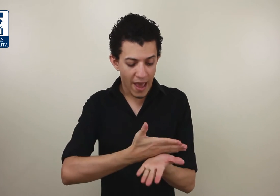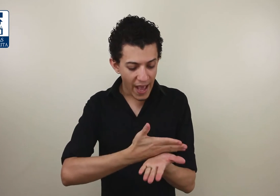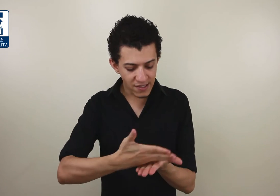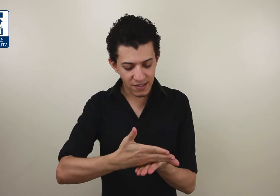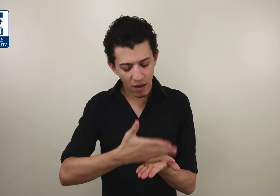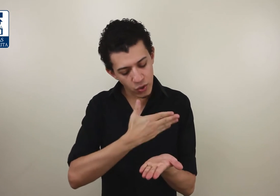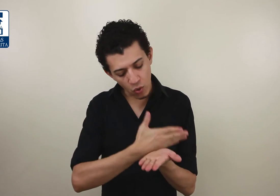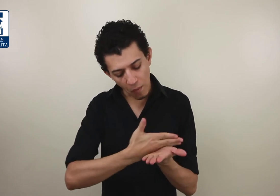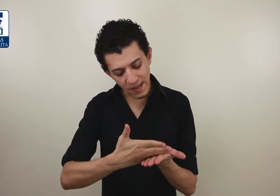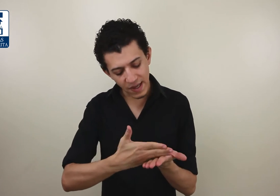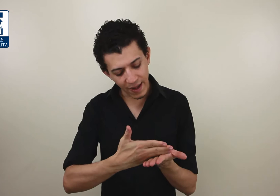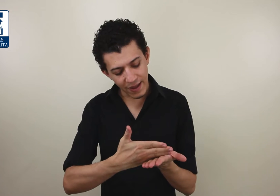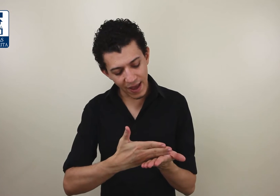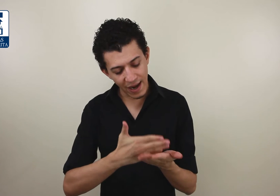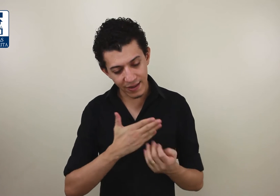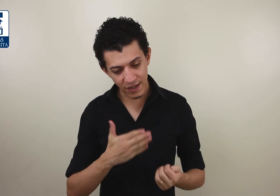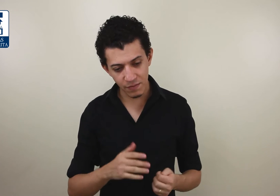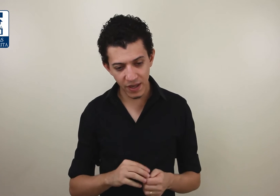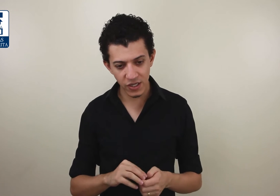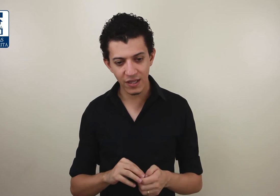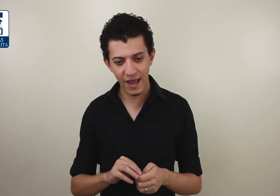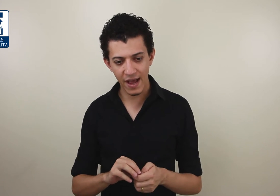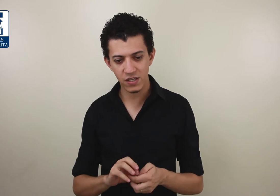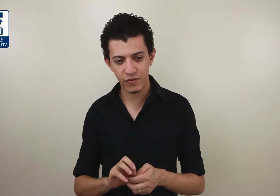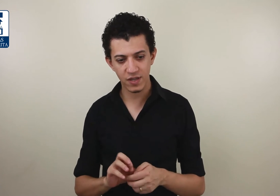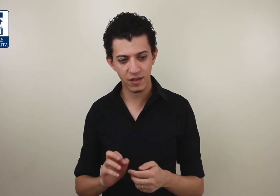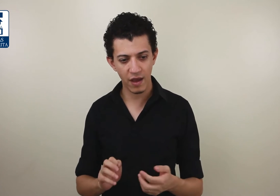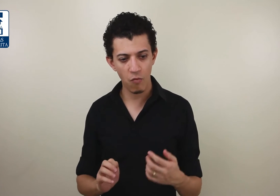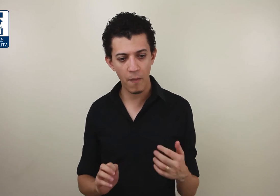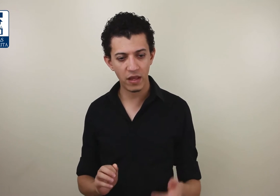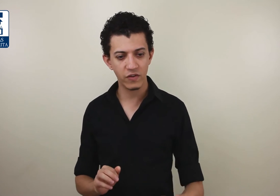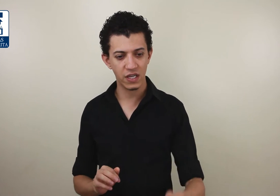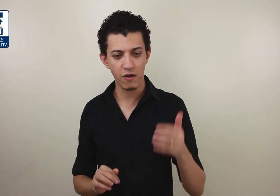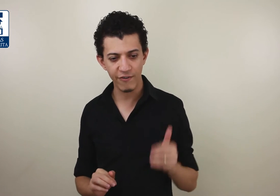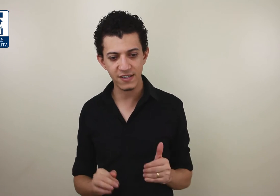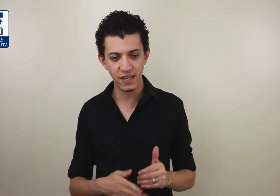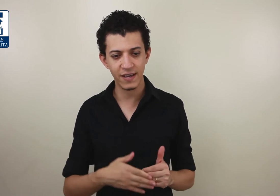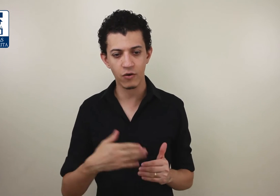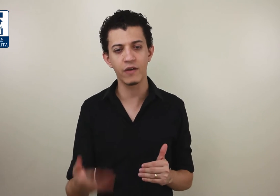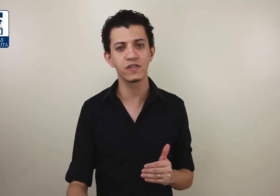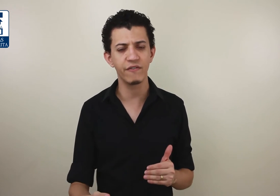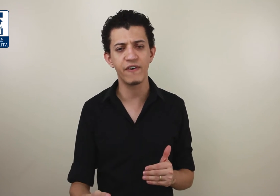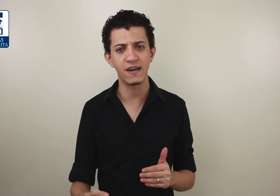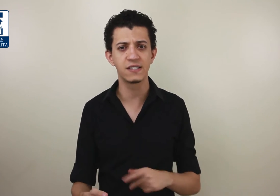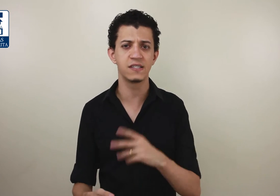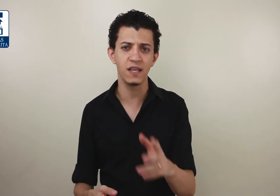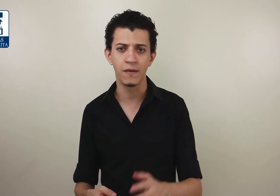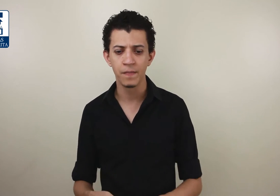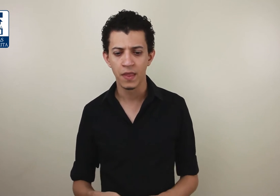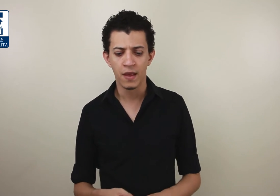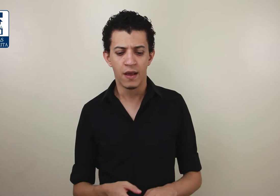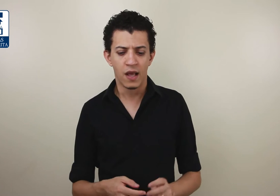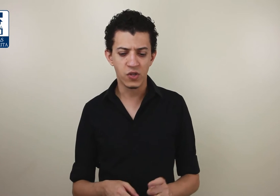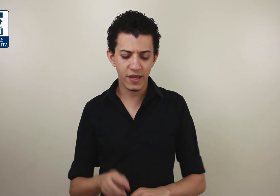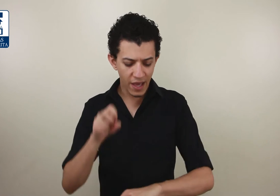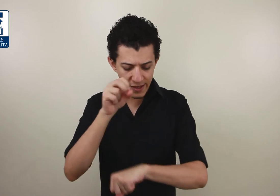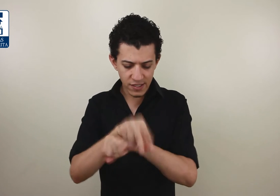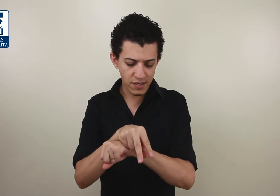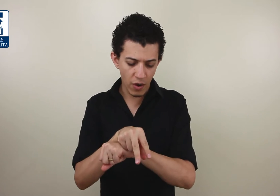Esse sinal de começar aqui, ele transmite a ideia de você ter um momento que você não fazia e que agora você faz. Sim. Só que esse sinal